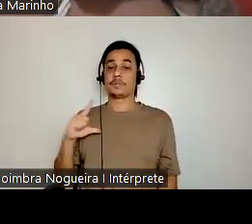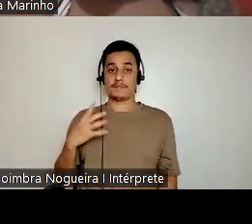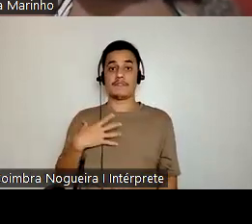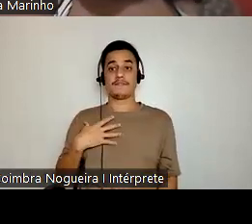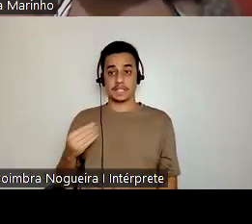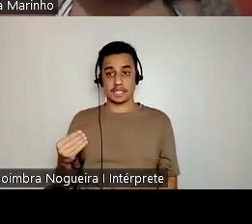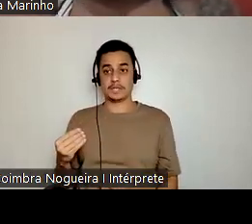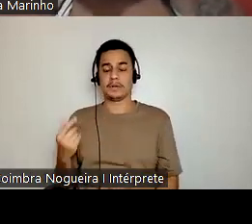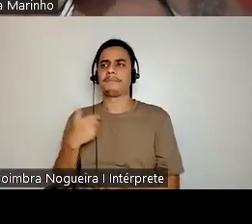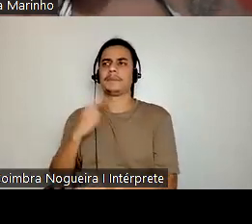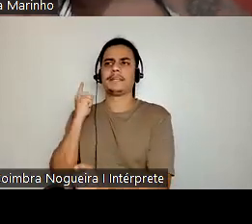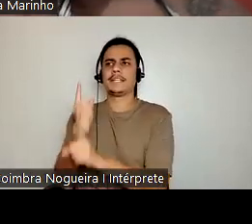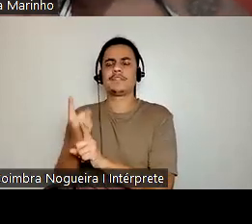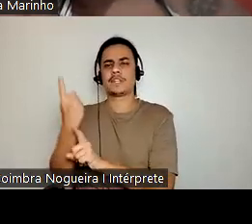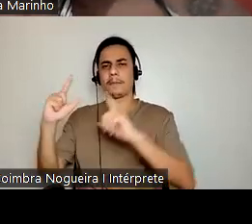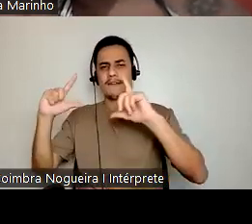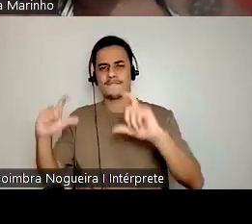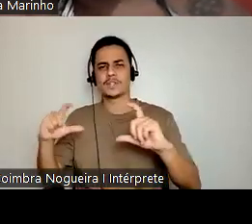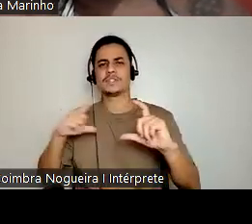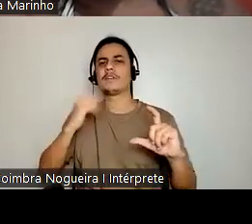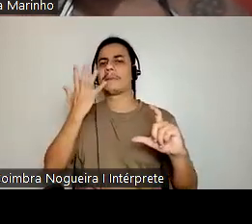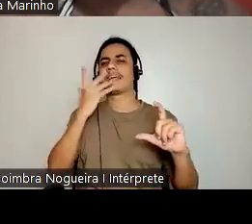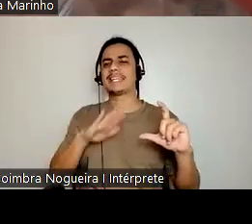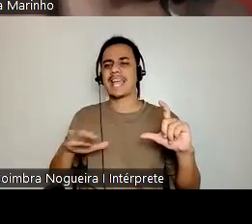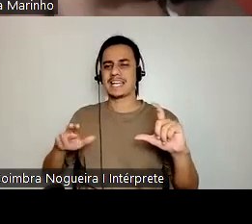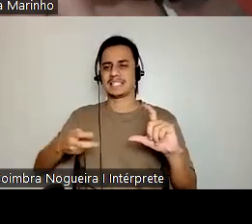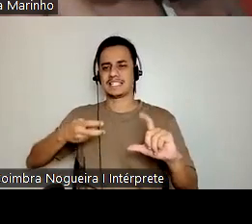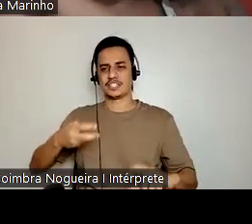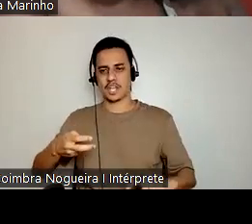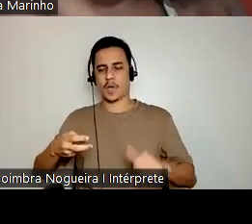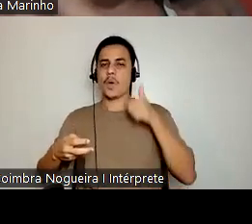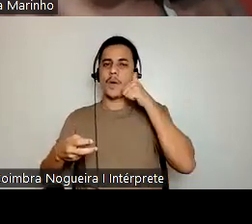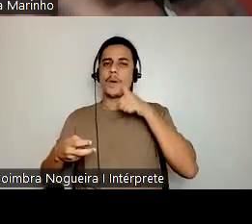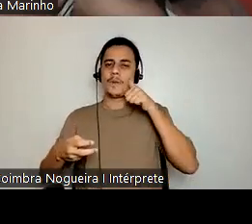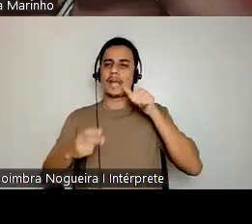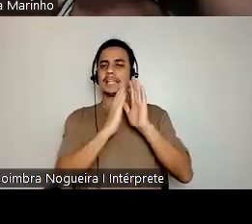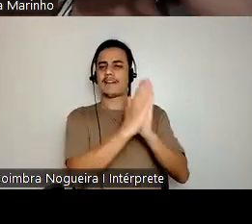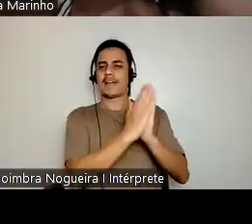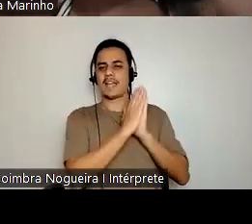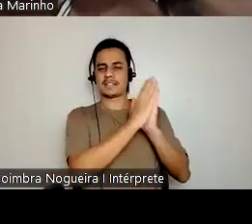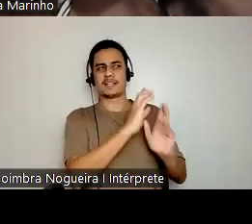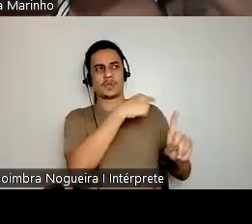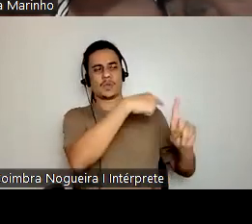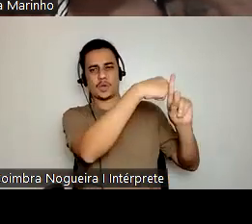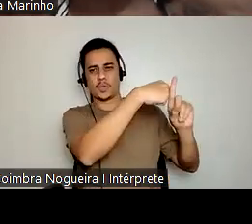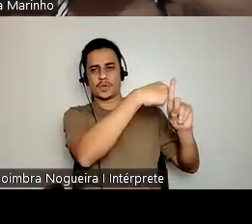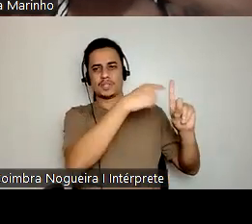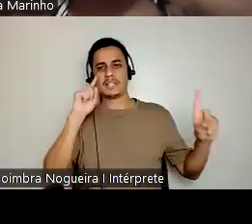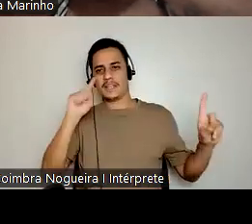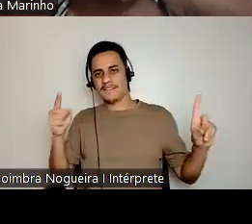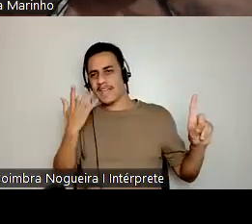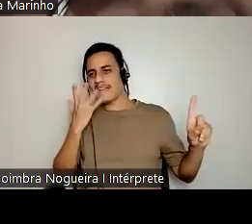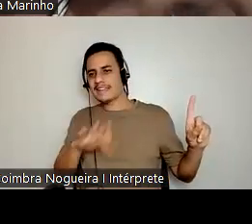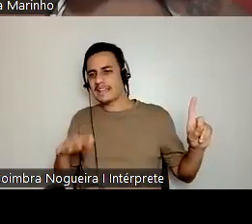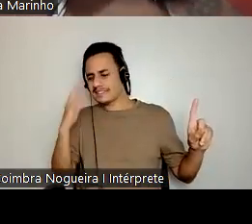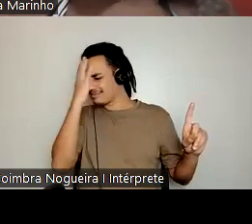E aí eu identifiquei uma fotografia que tinha uma criança no chão, a mulher estava rezando para uma cruz e você vê que a criança está com fisionomia de choro.